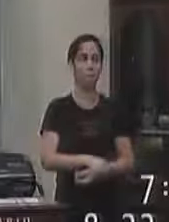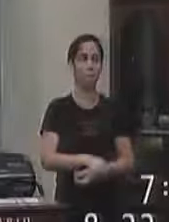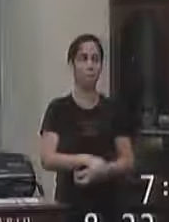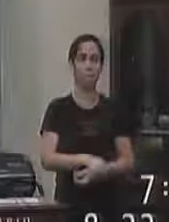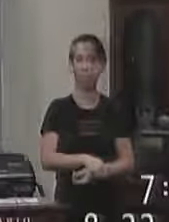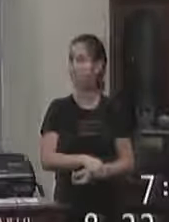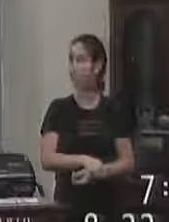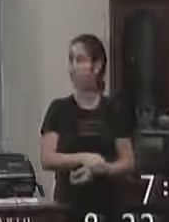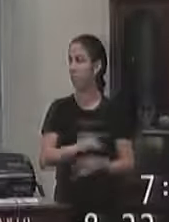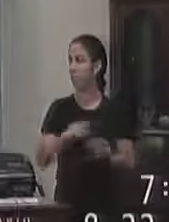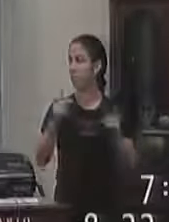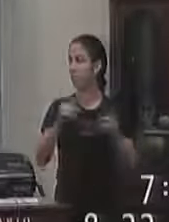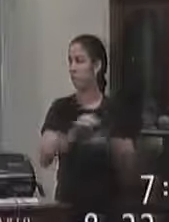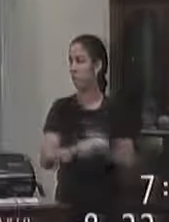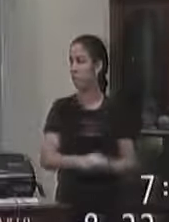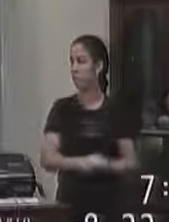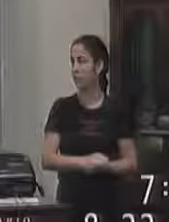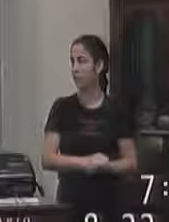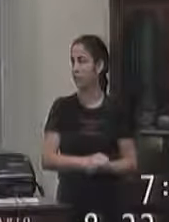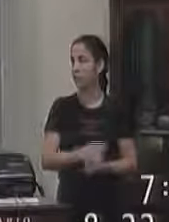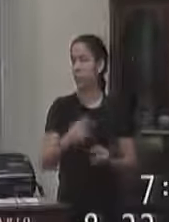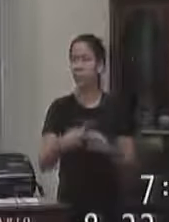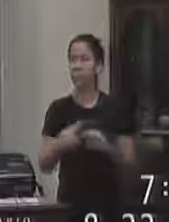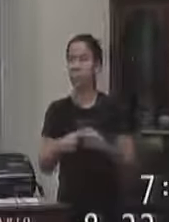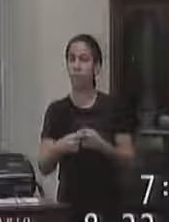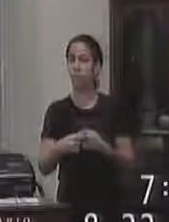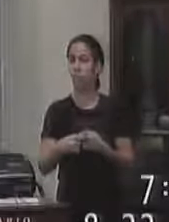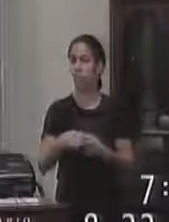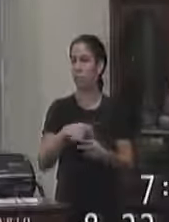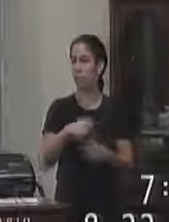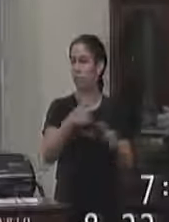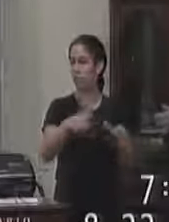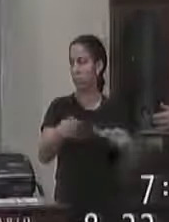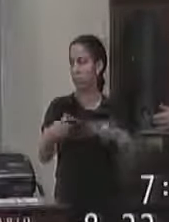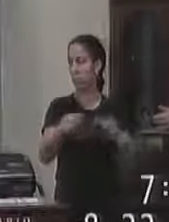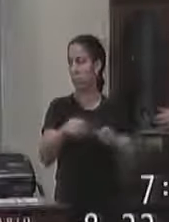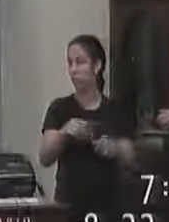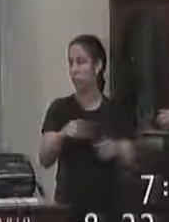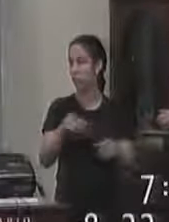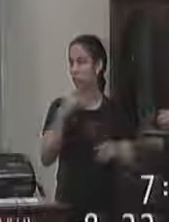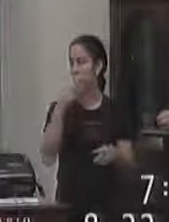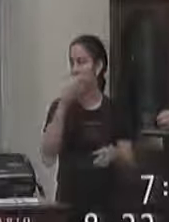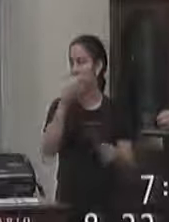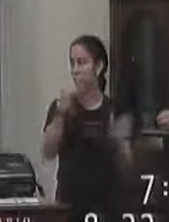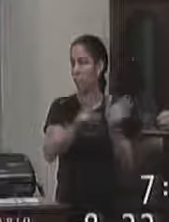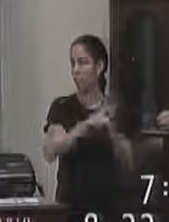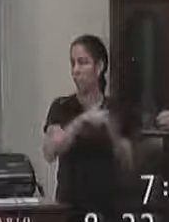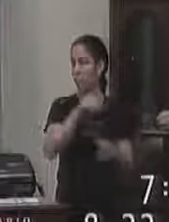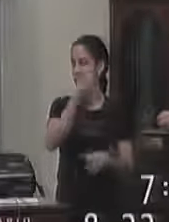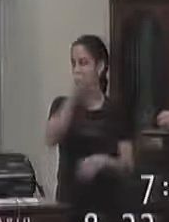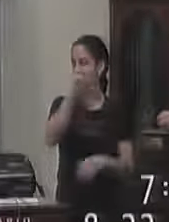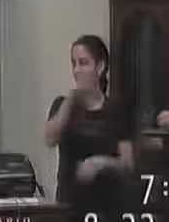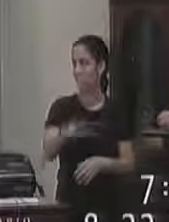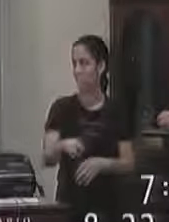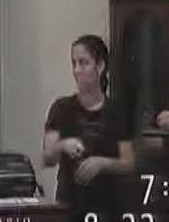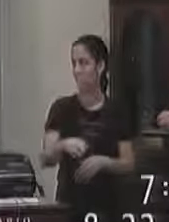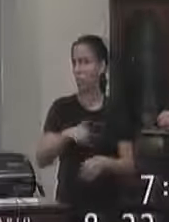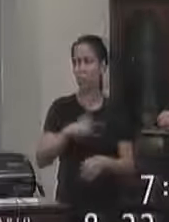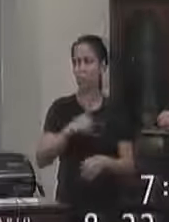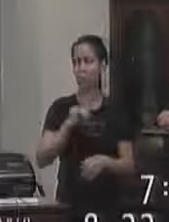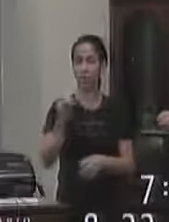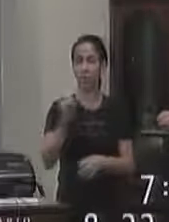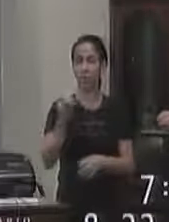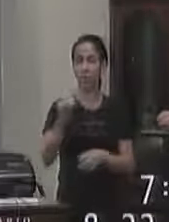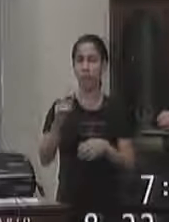é o diferencial é porque lá dito pela própria dona Regina é lógico que tem a instituição por trás